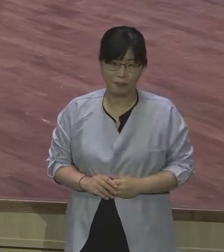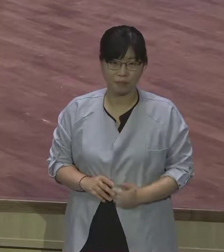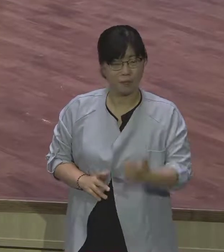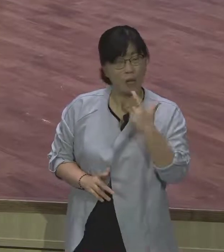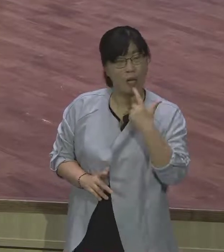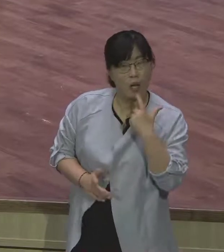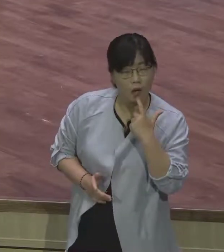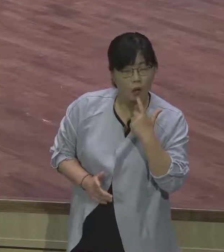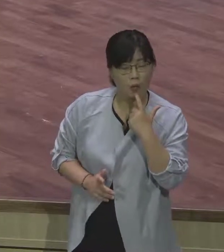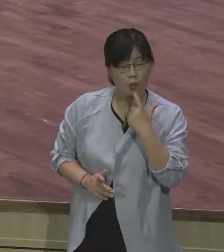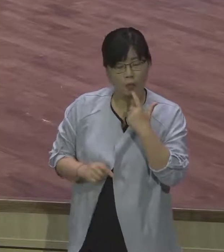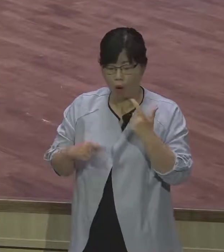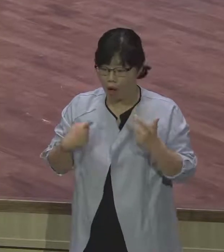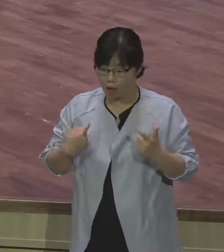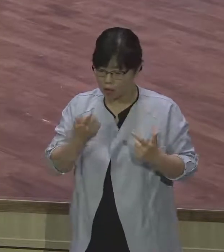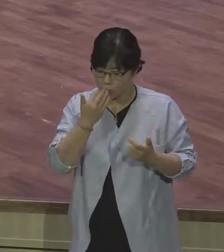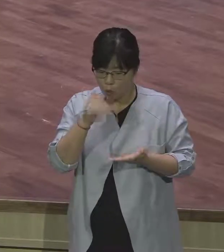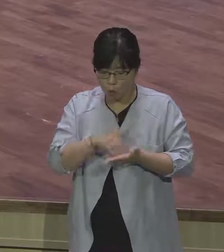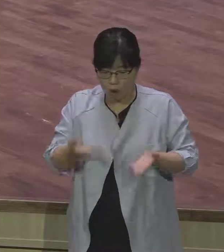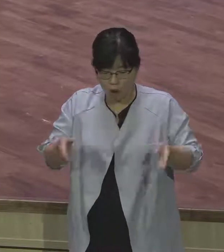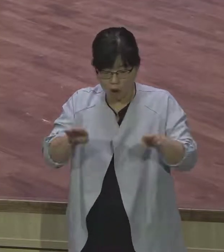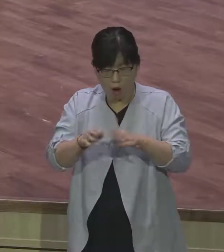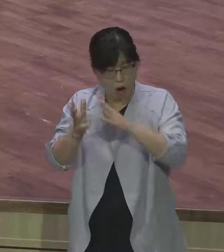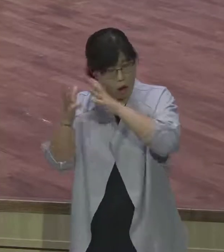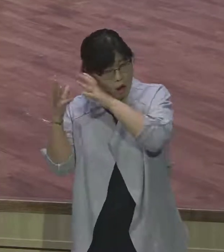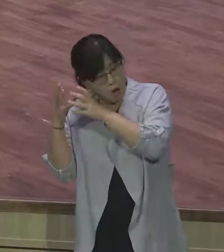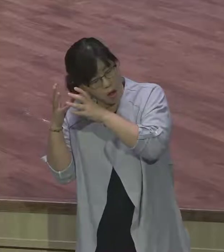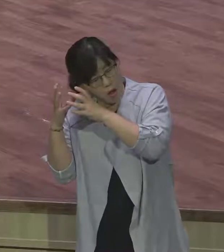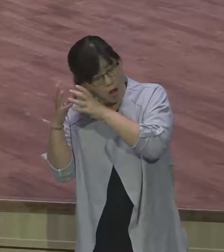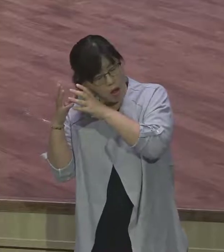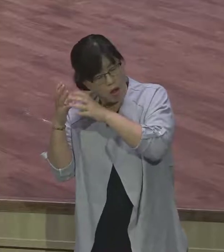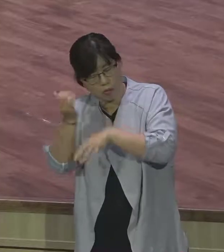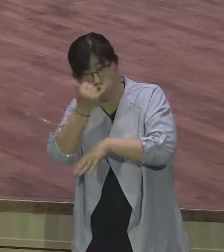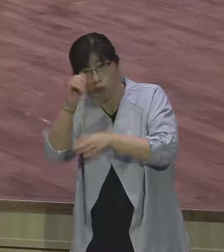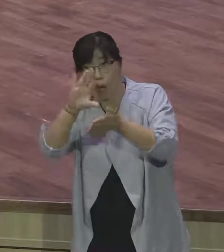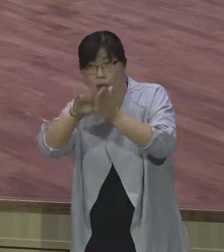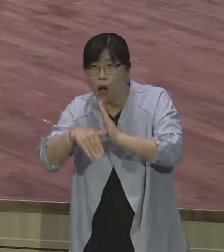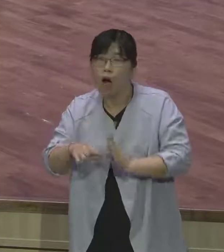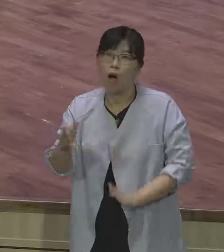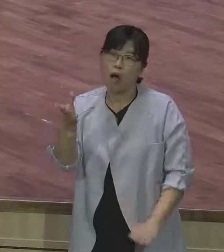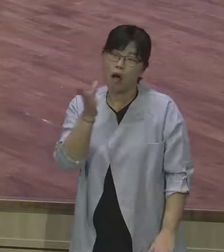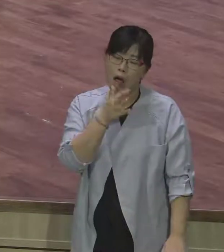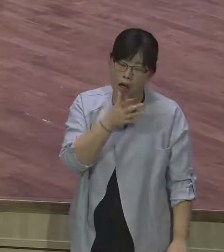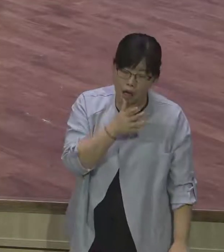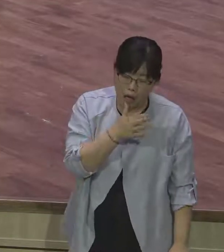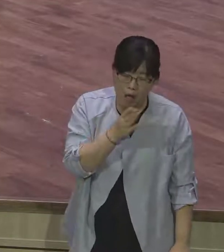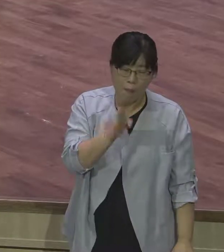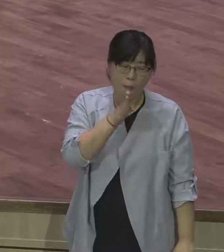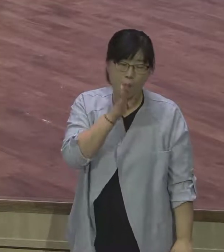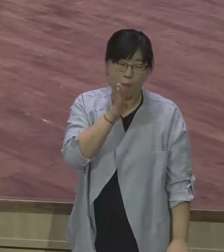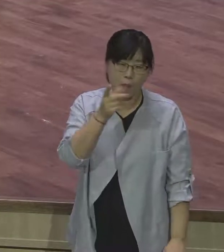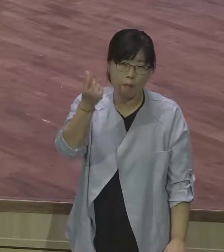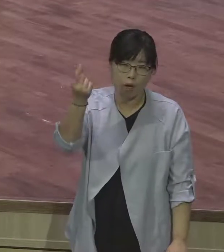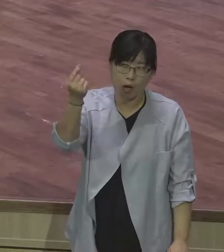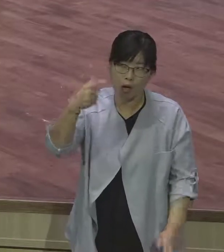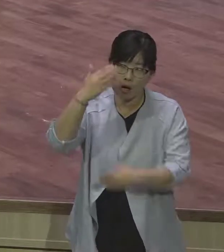아 하나님이 나와 함께 계시구나. 그걸 체험했어요. 처음으로. 너무 중요한